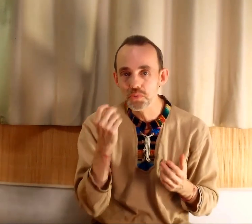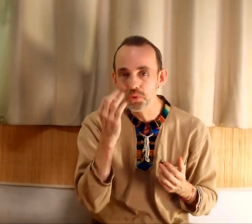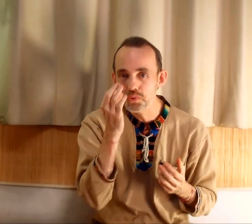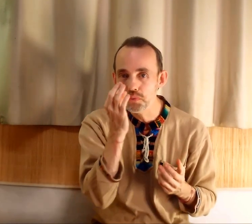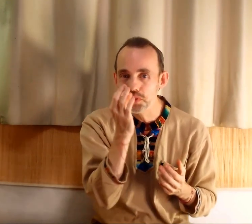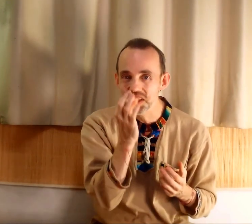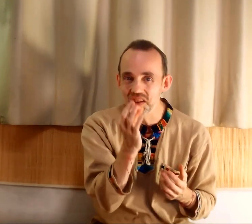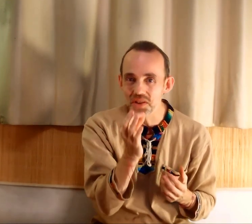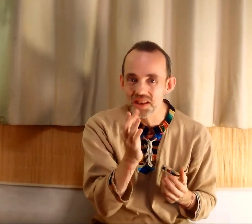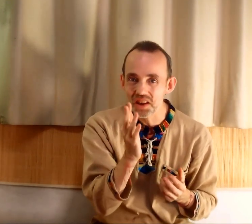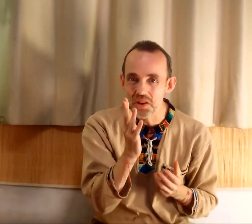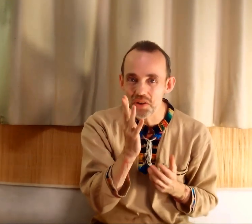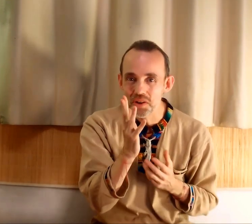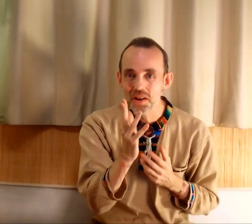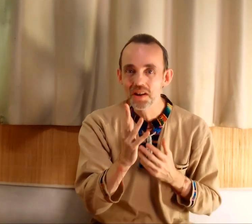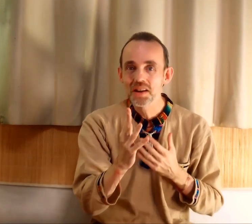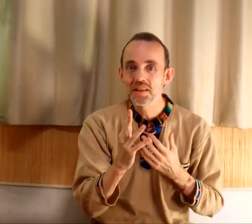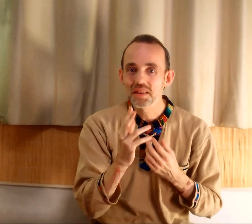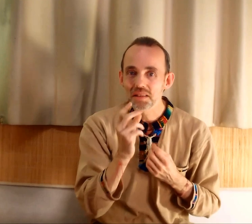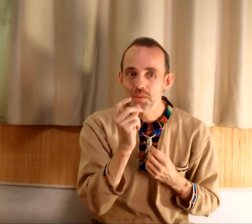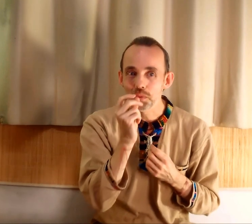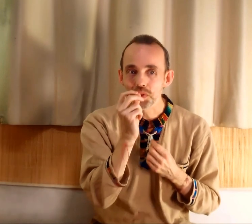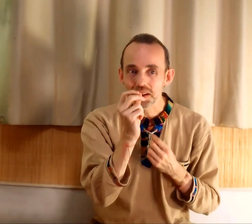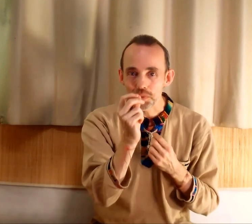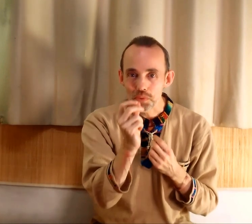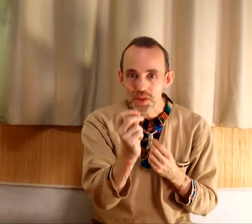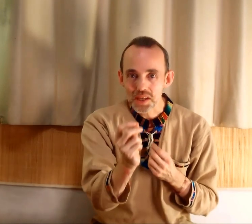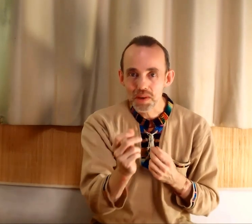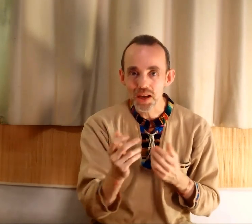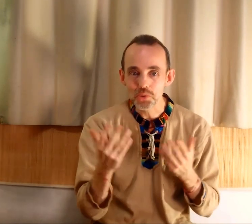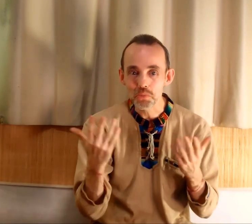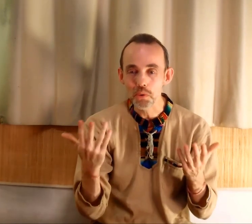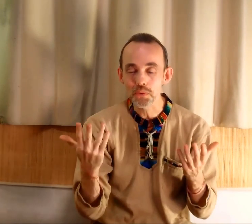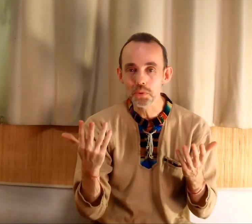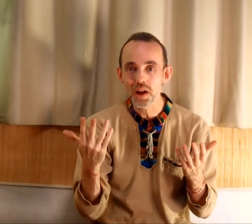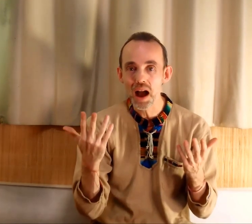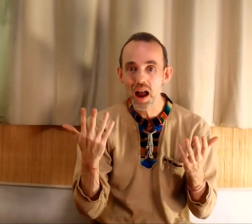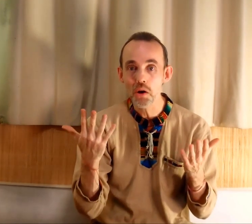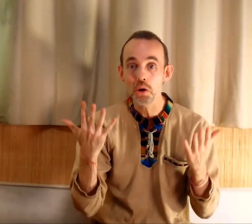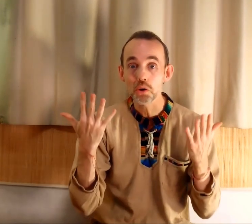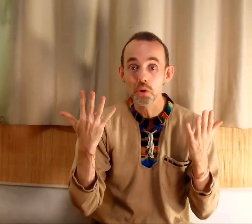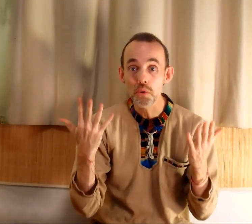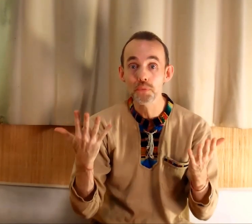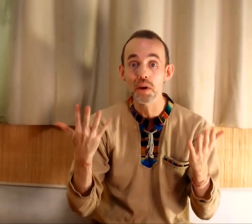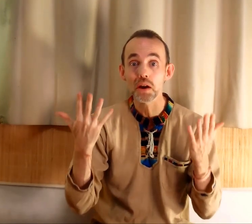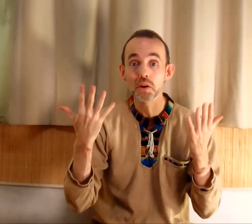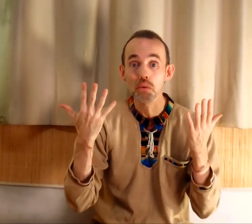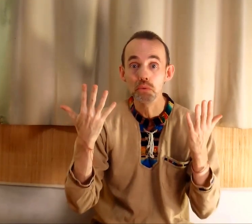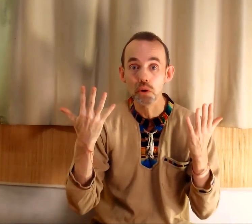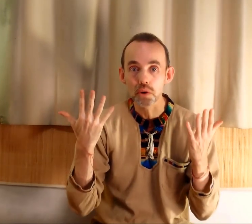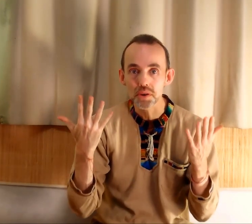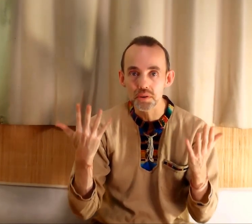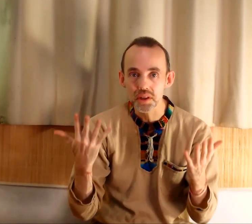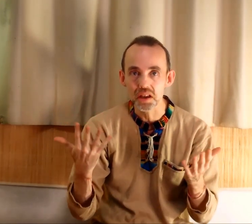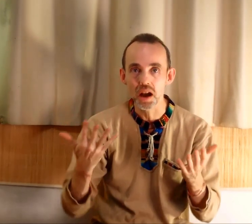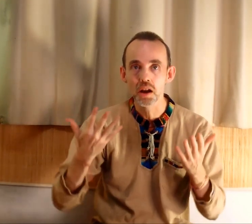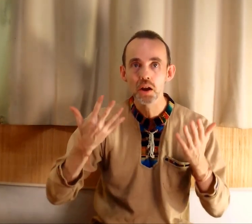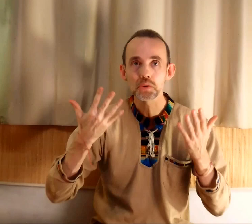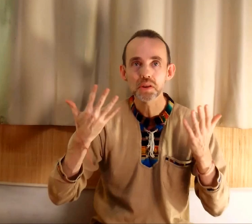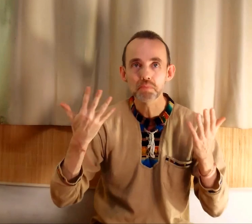justement de suivre votre guidance intérieure, vos aspirations profondes, alors que faire quand vous ne ressentez rien, que